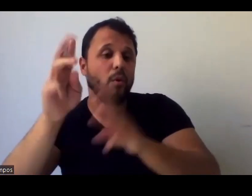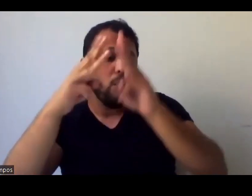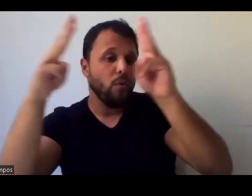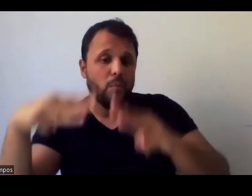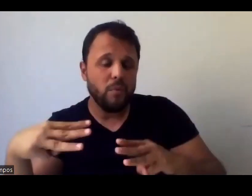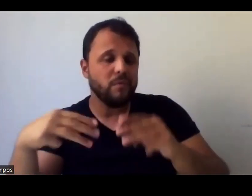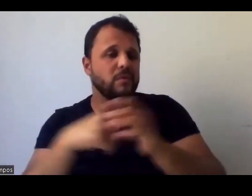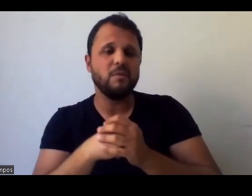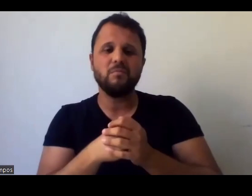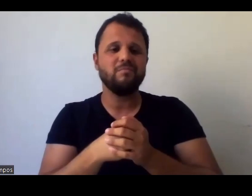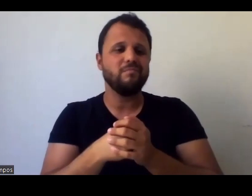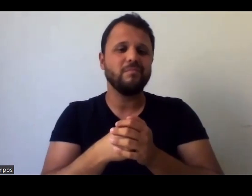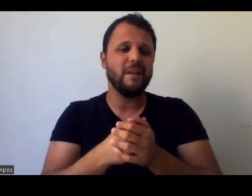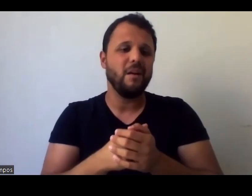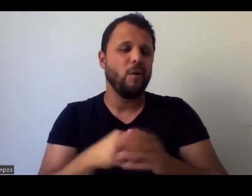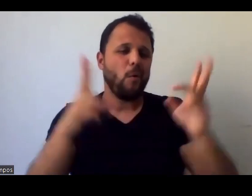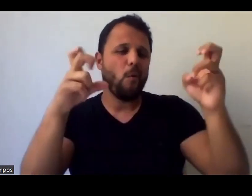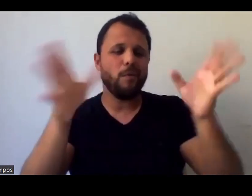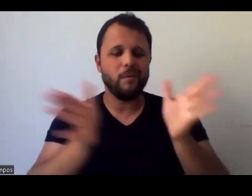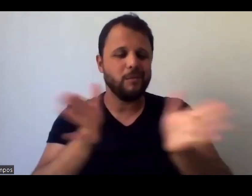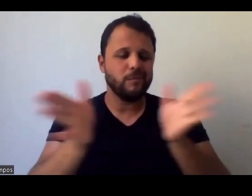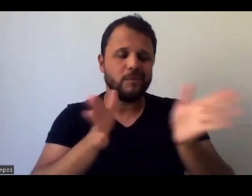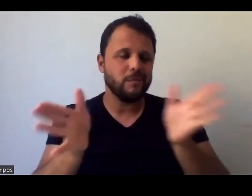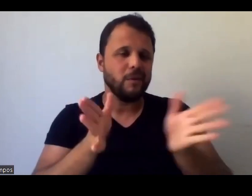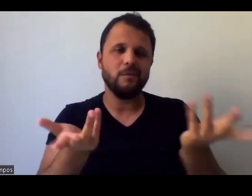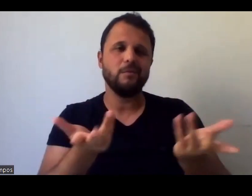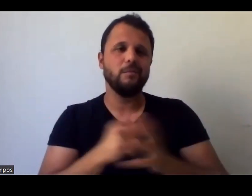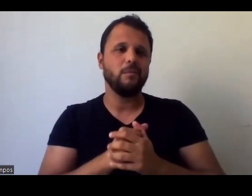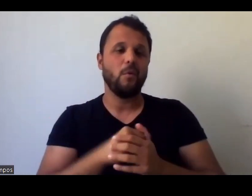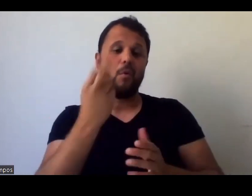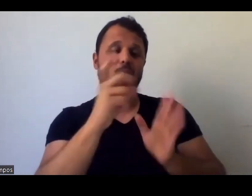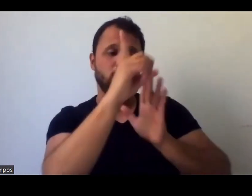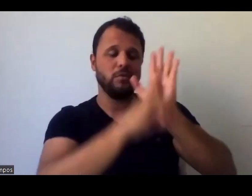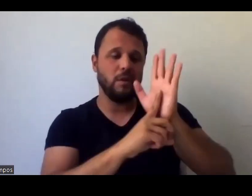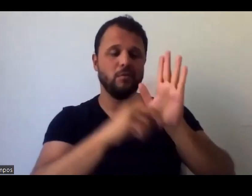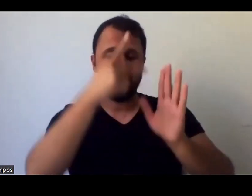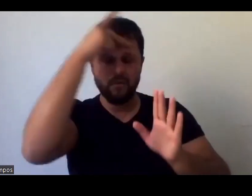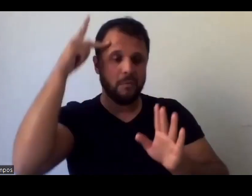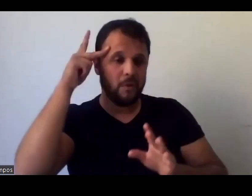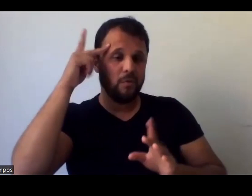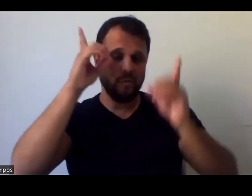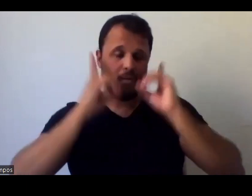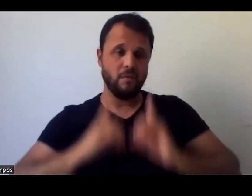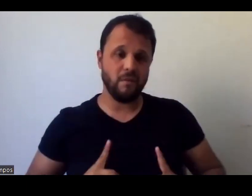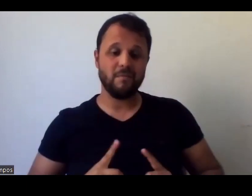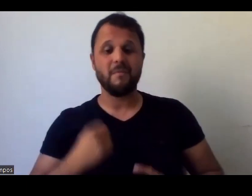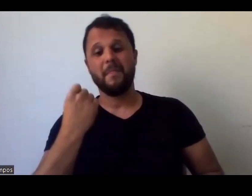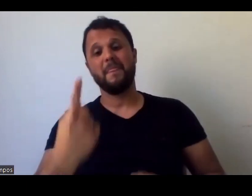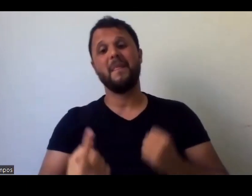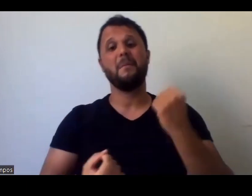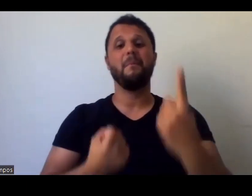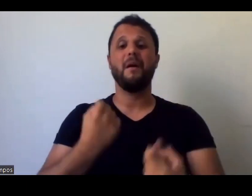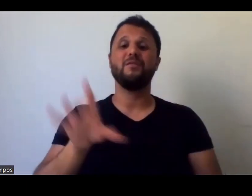culturais da pessoa com deficiência. Como a Bel falou, eu acho que, assim, depende muito, vai de cada gestor, de cada